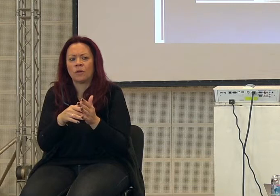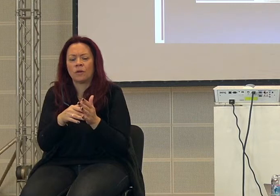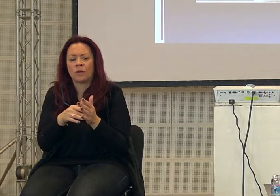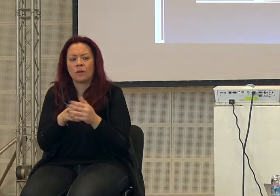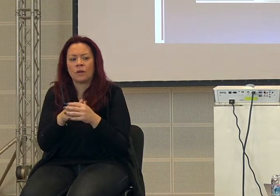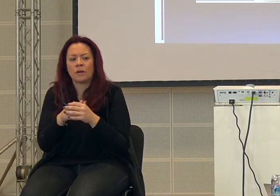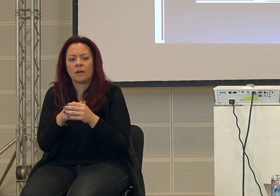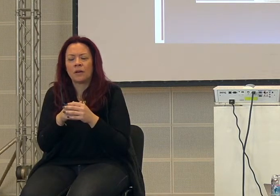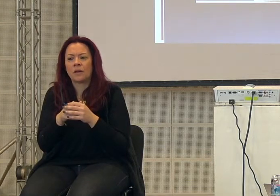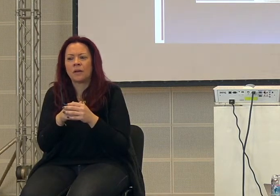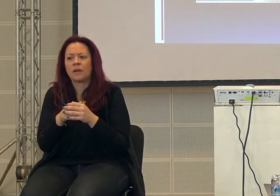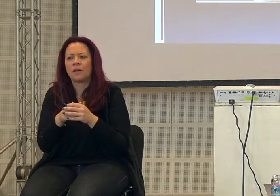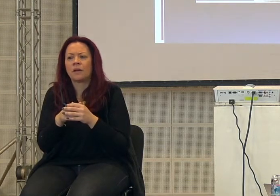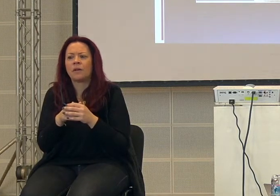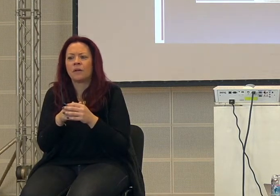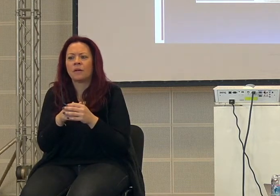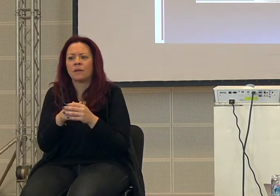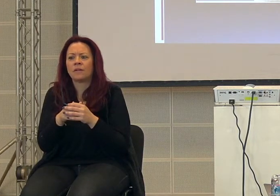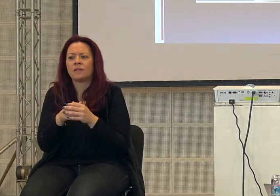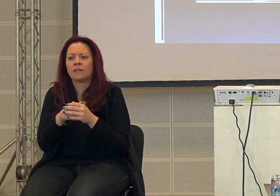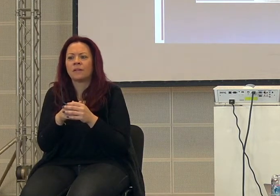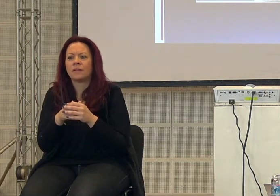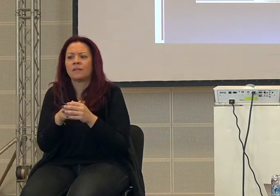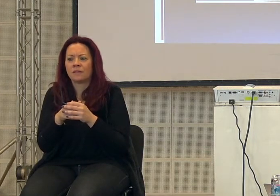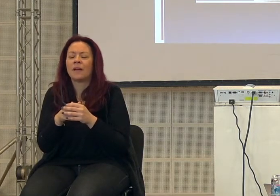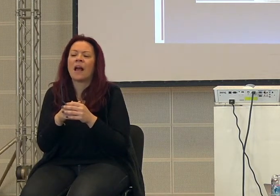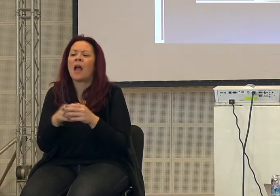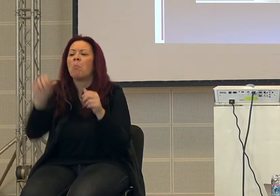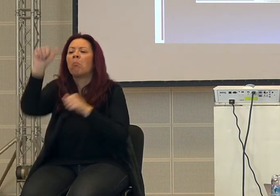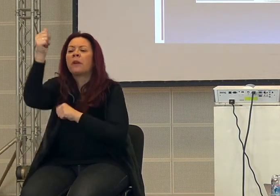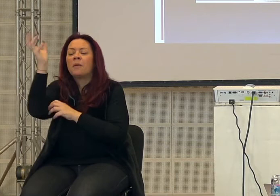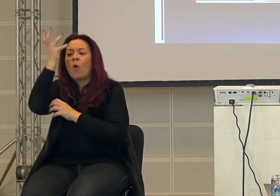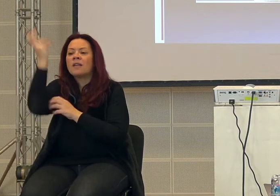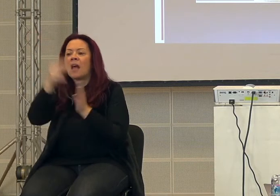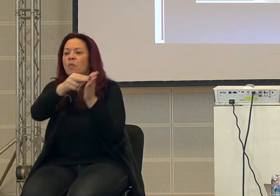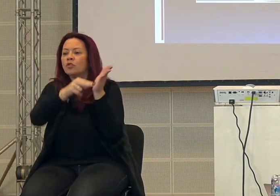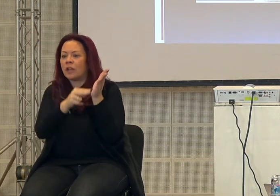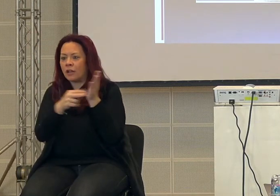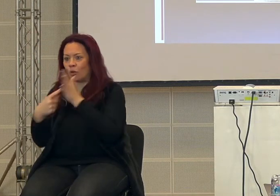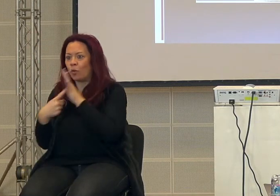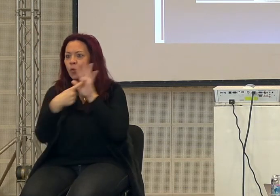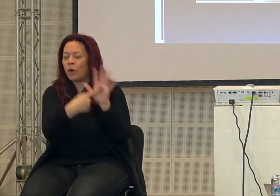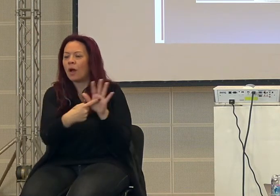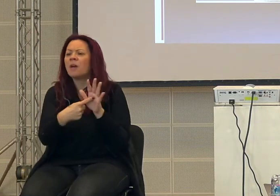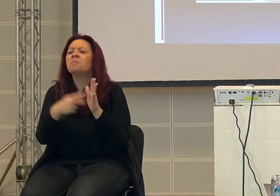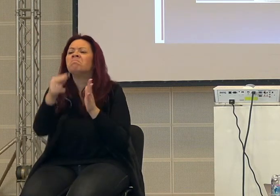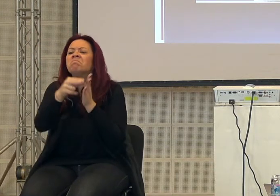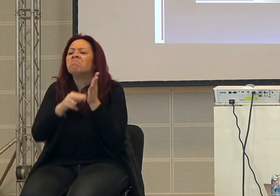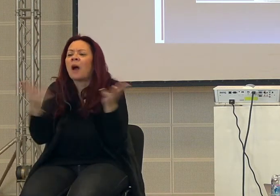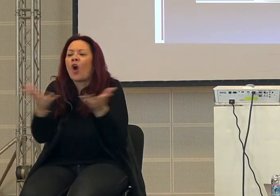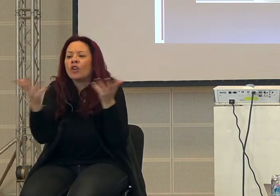che è la prima esempio di scrittura ed è interessante vedere di che cosa parla questa